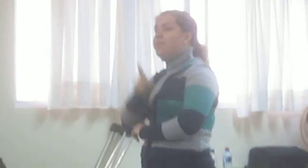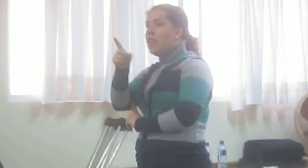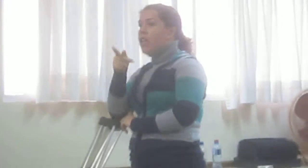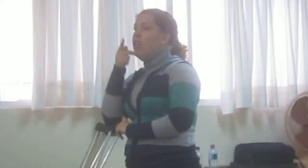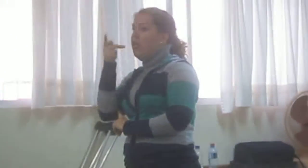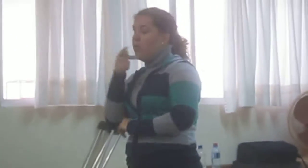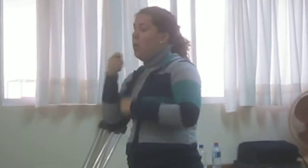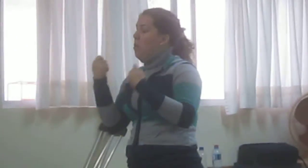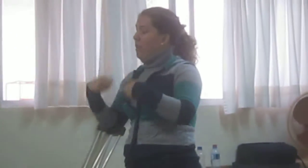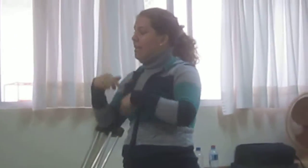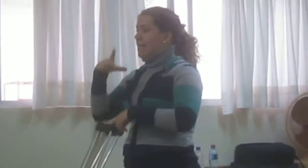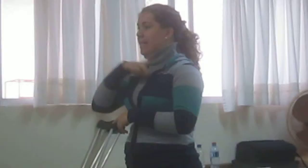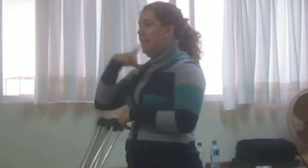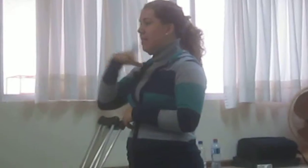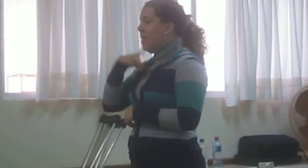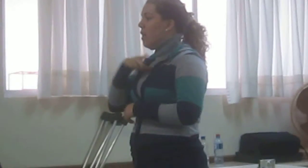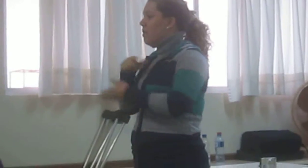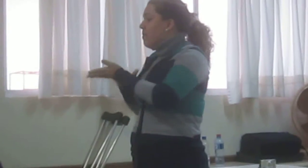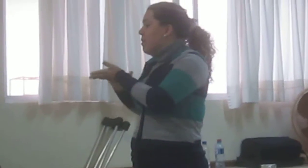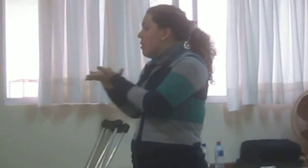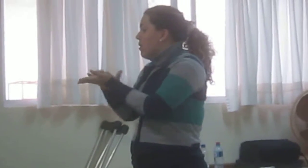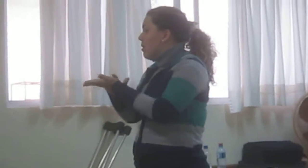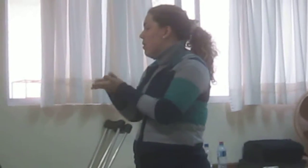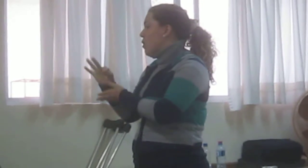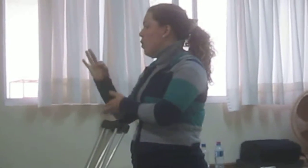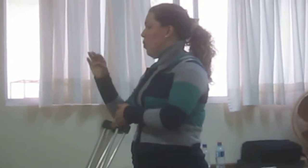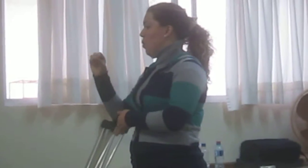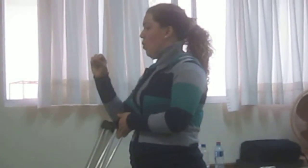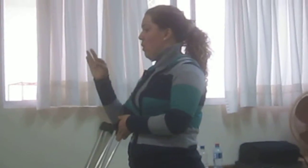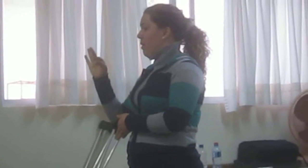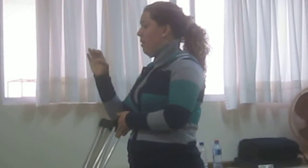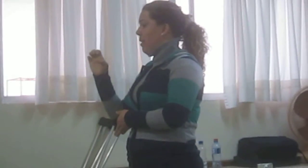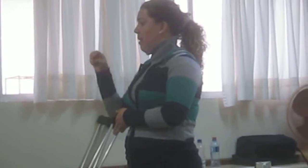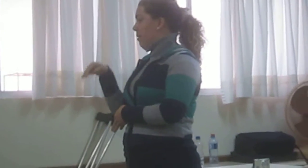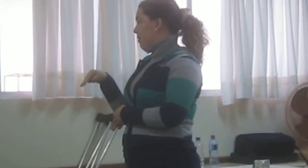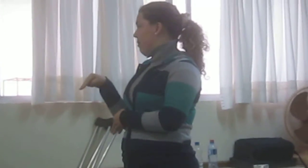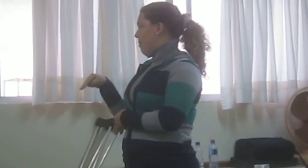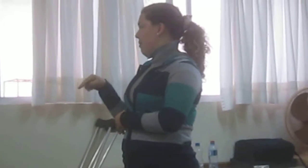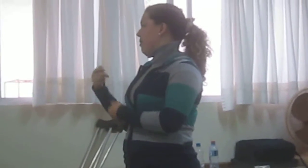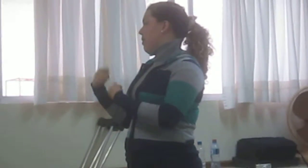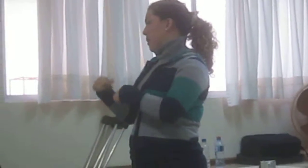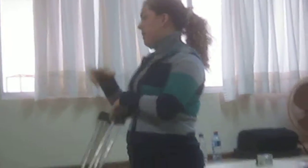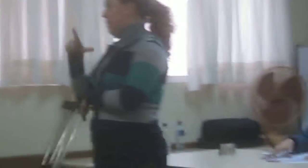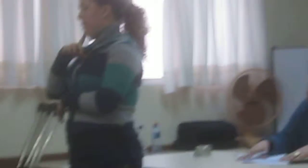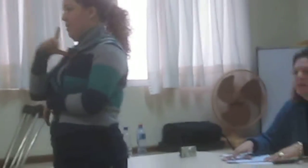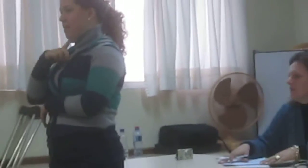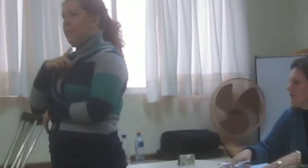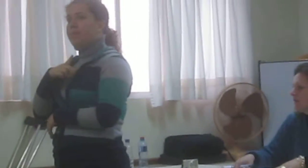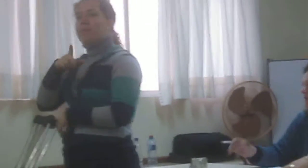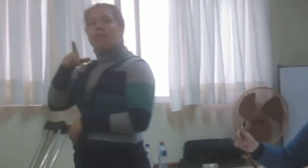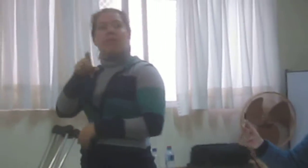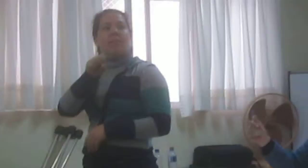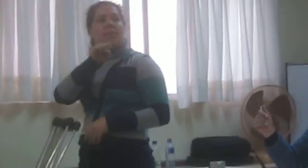Não importa, eu acho que resolveria um lugar, assim, de bastante coisa. Vai resolver a gente que de uma forma. Eu acho eu poderia